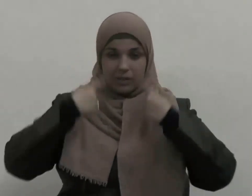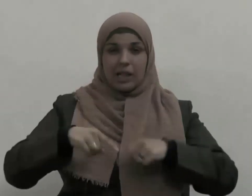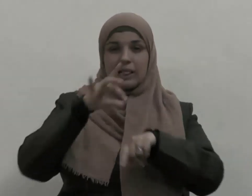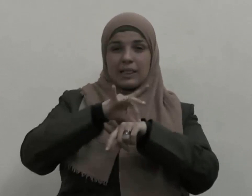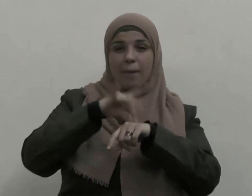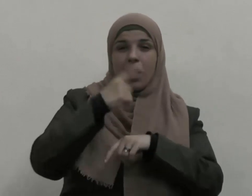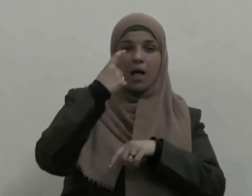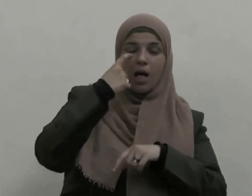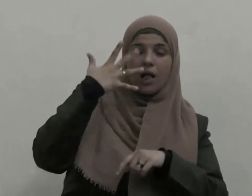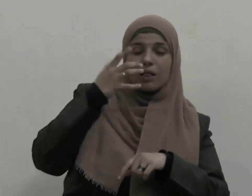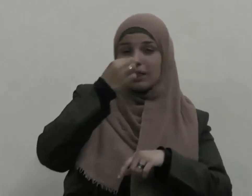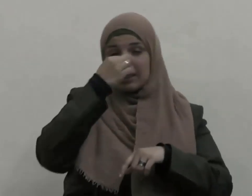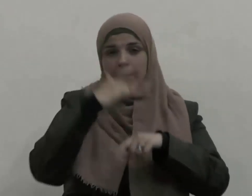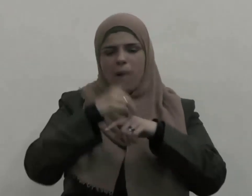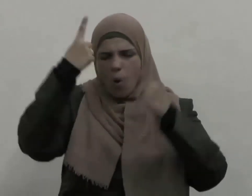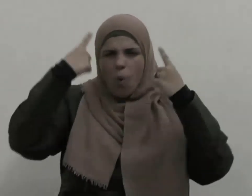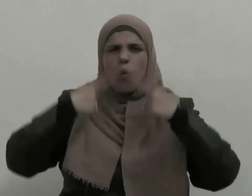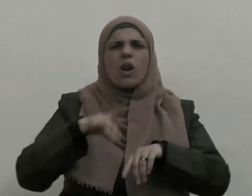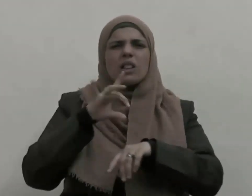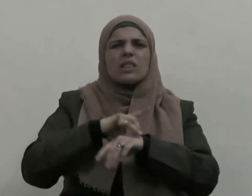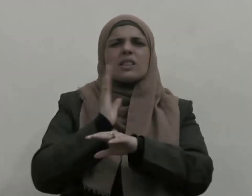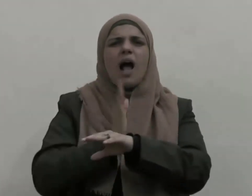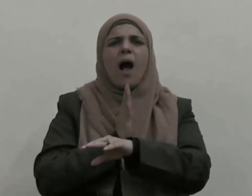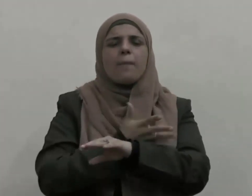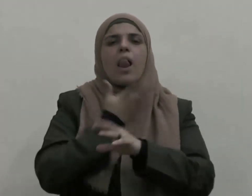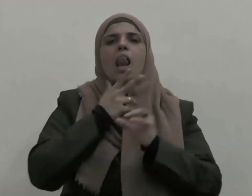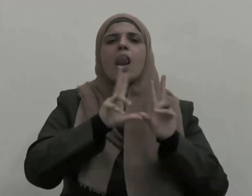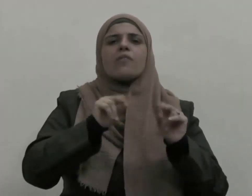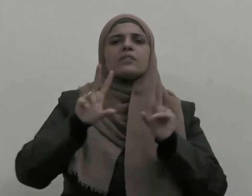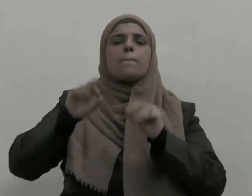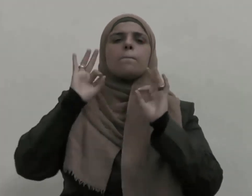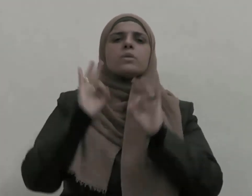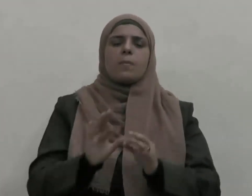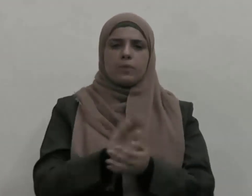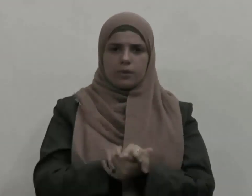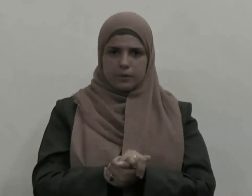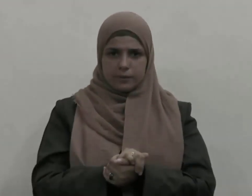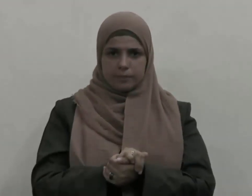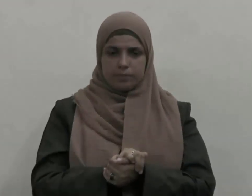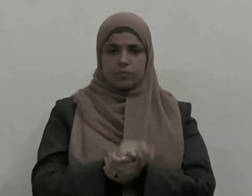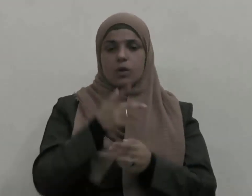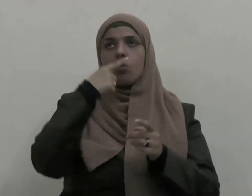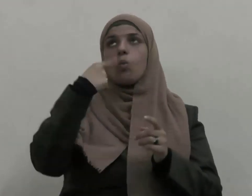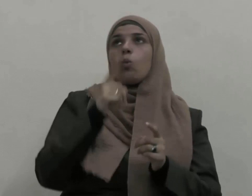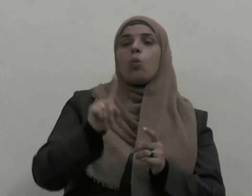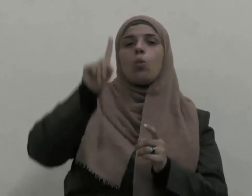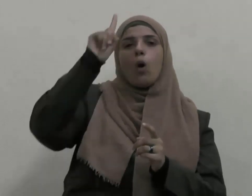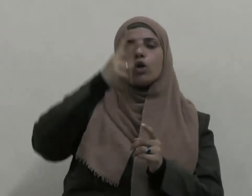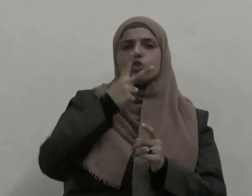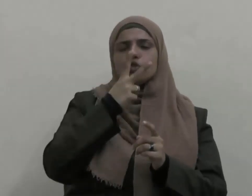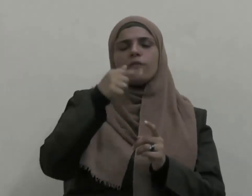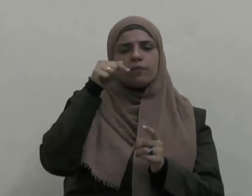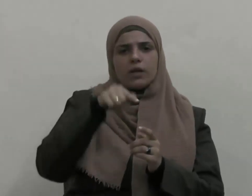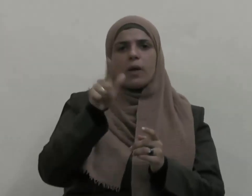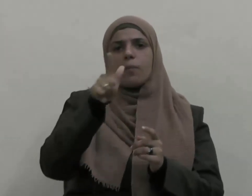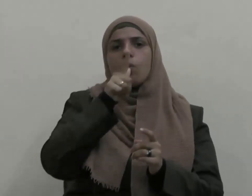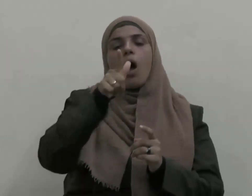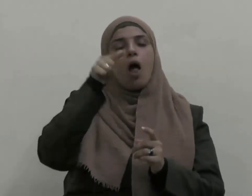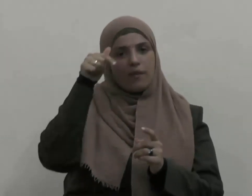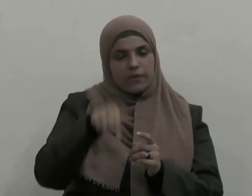سائر الأعضاء بالسهر والحمى ولله در شوقي حيث قال بلاد